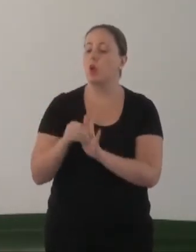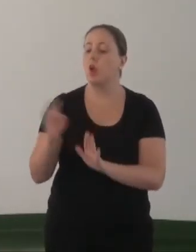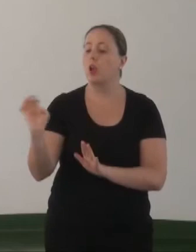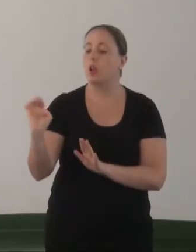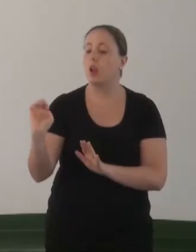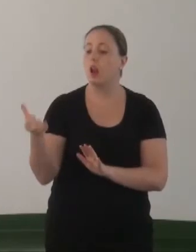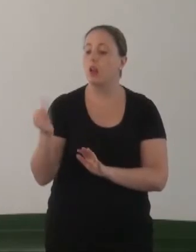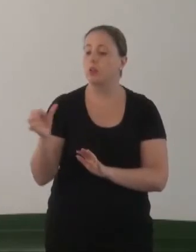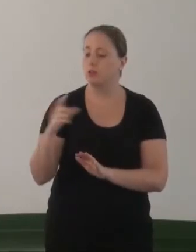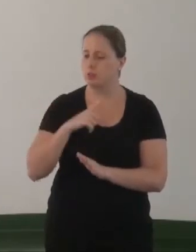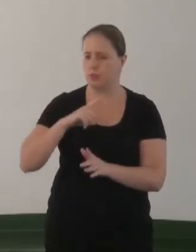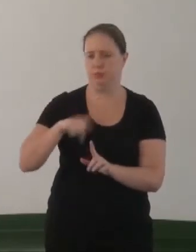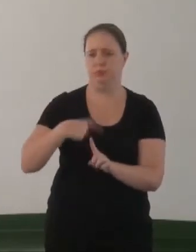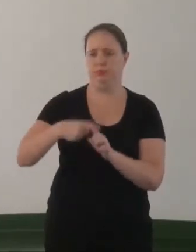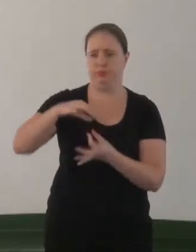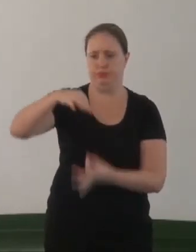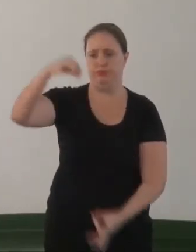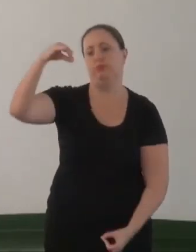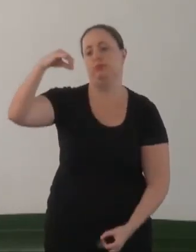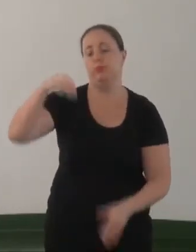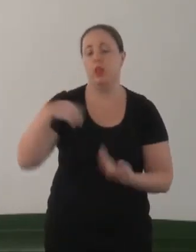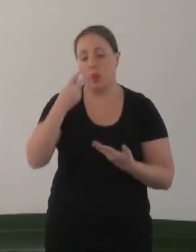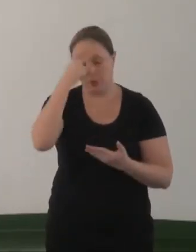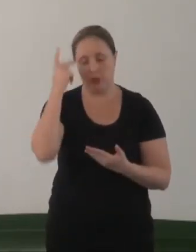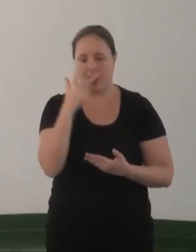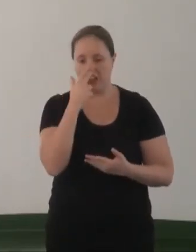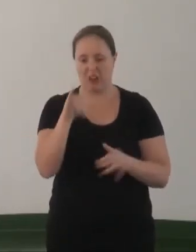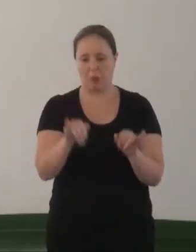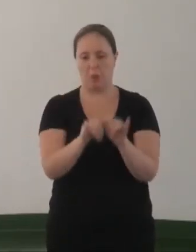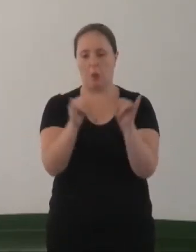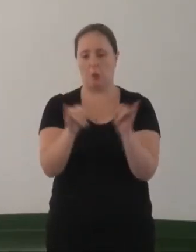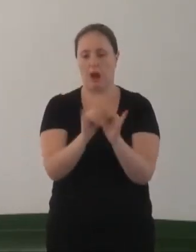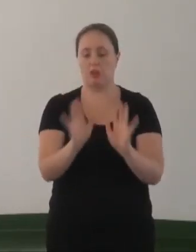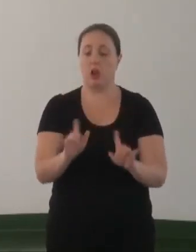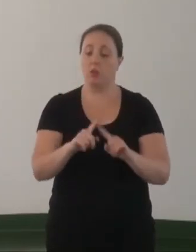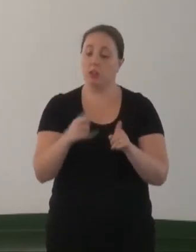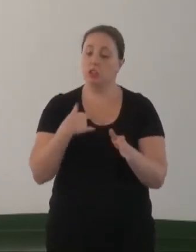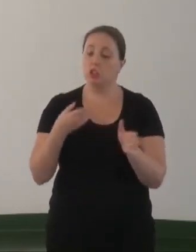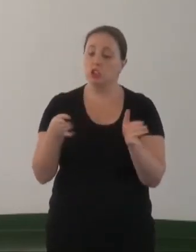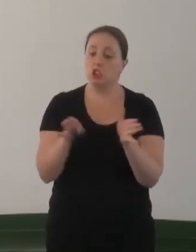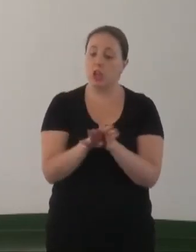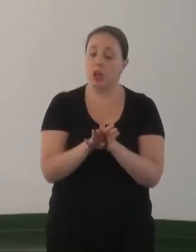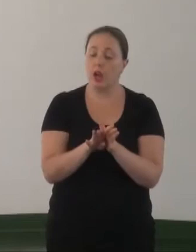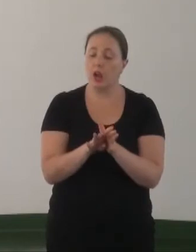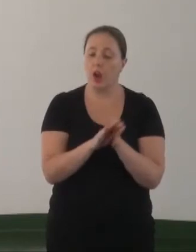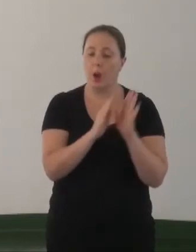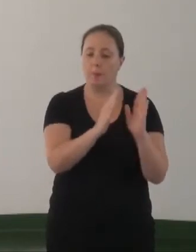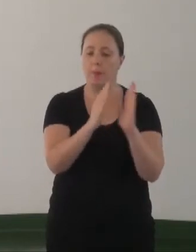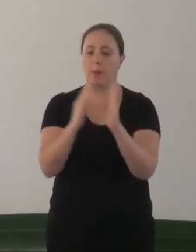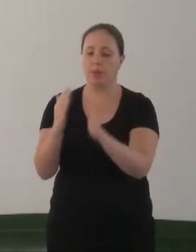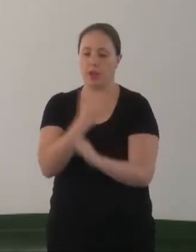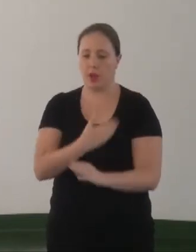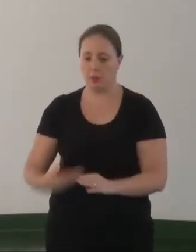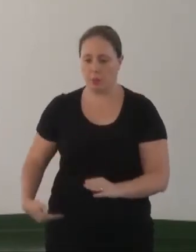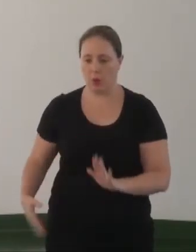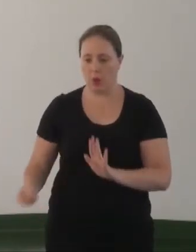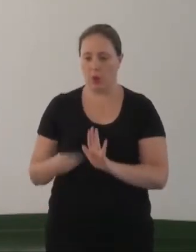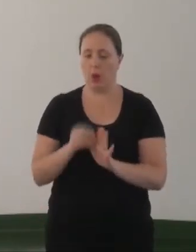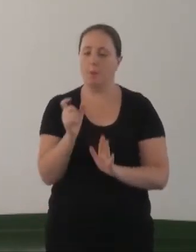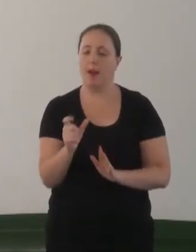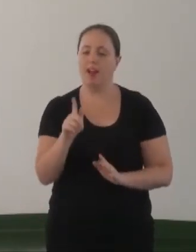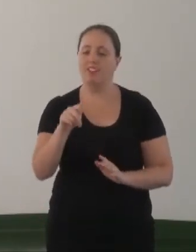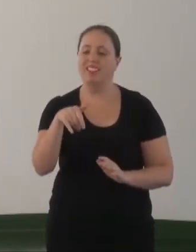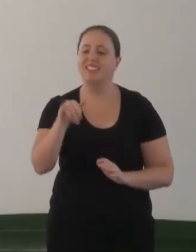lésbica, eu falei, tem muito mais coisa aí. E as pessoas acham que é bobagem. Mas se eu chegar numa biblioteca pública e pedir para a moça lá bater a